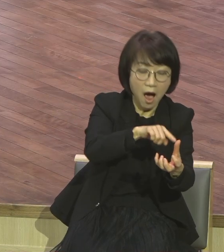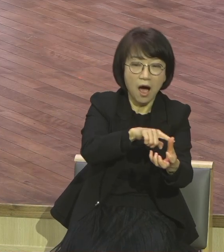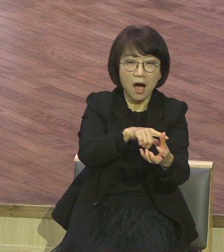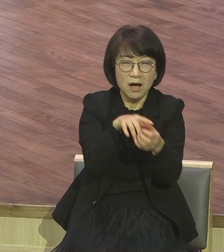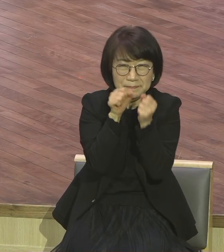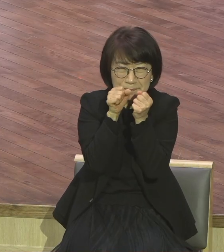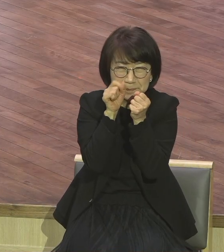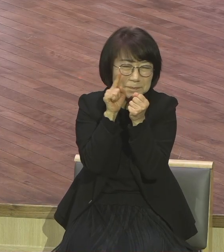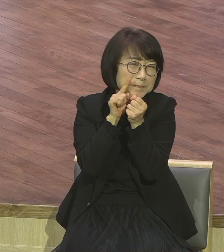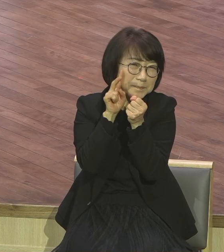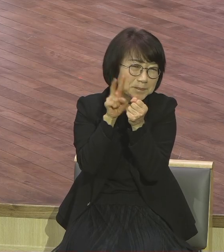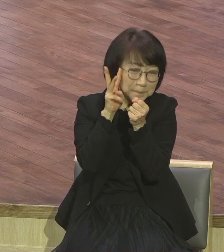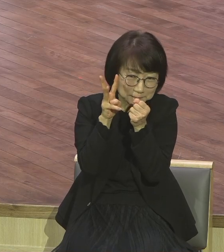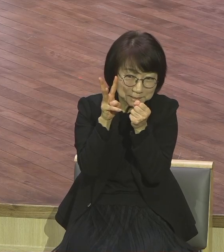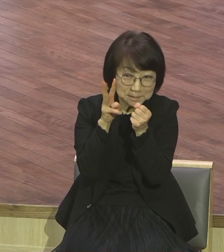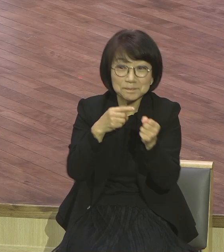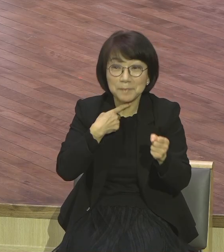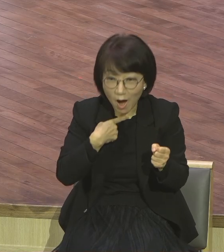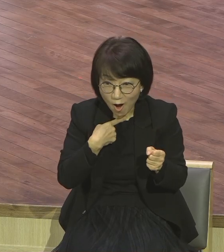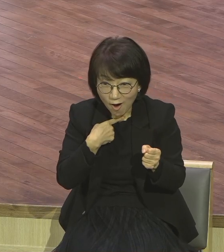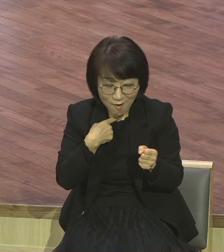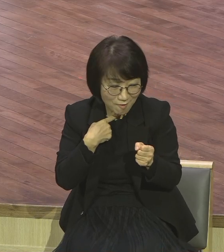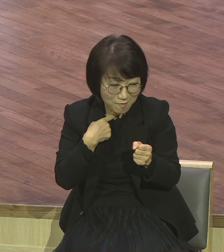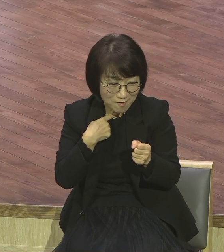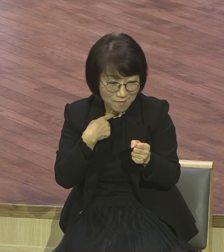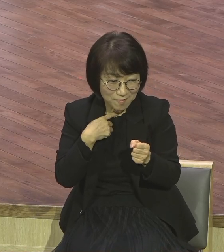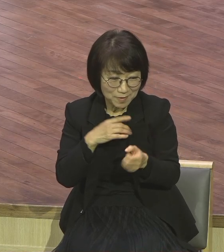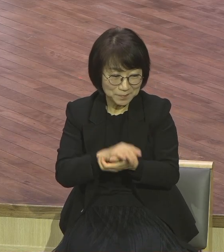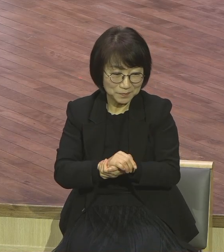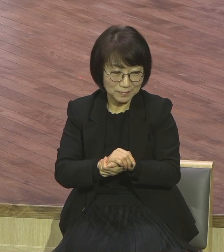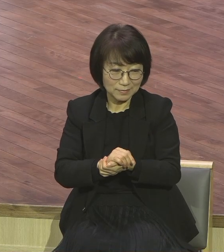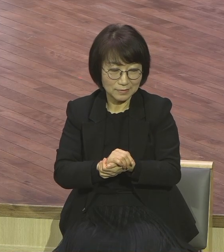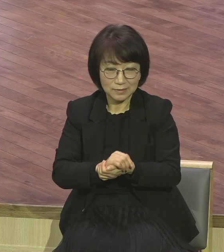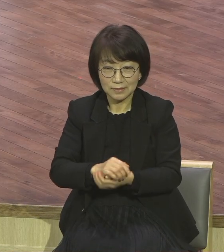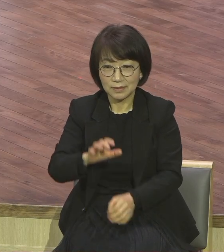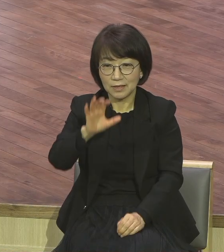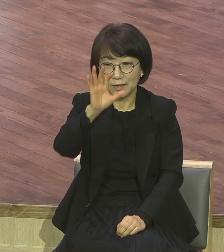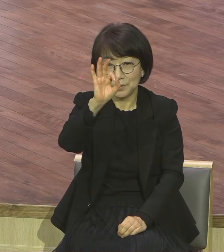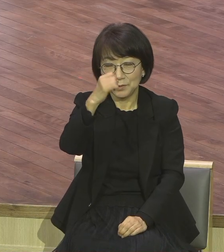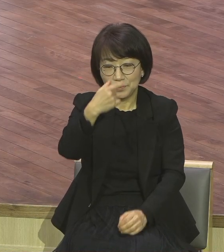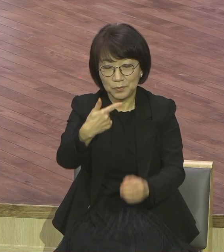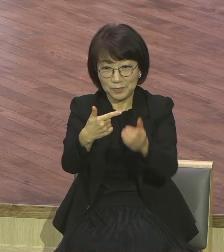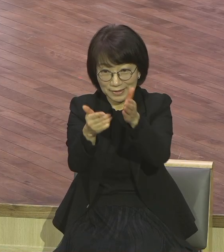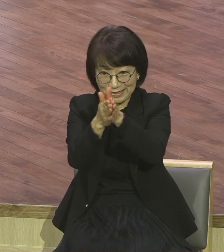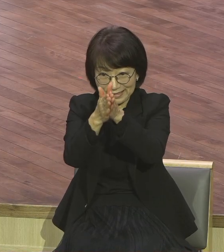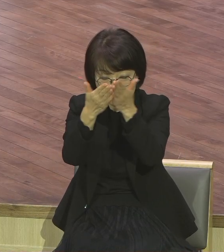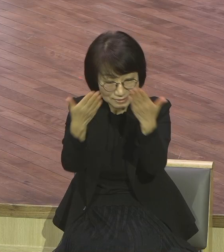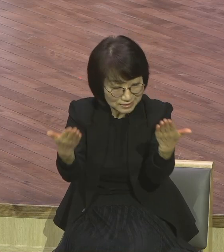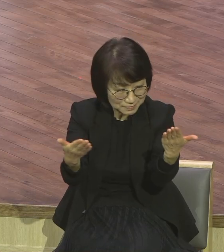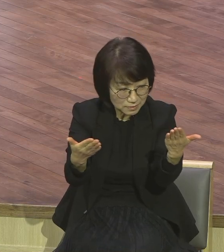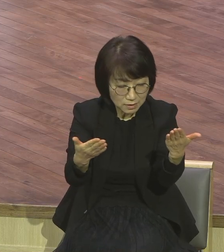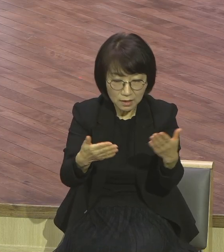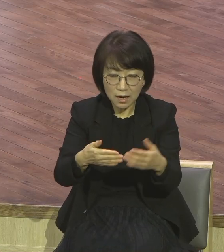요나가 요나서를 보면 나오지요. 요나가 물고기 배 속에 들어가 3일 동안 있었던 것처럼